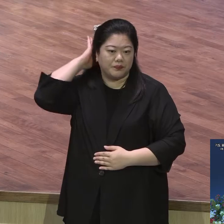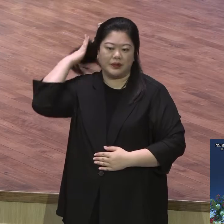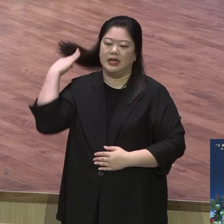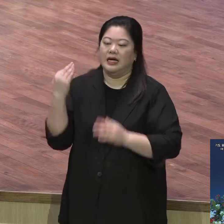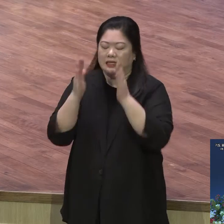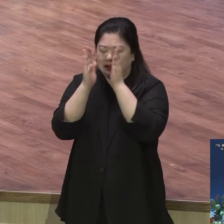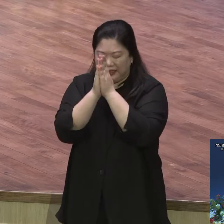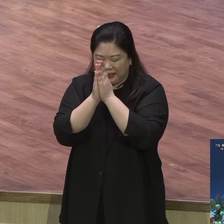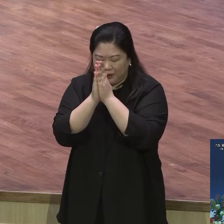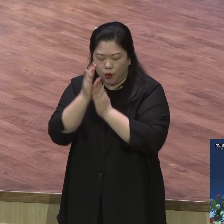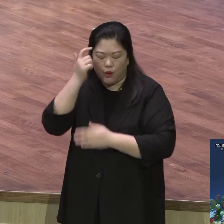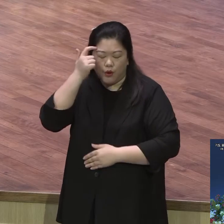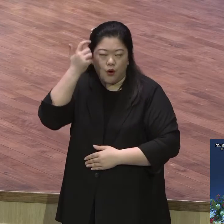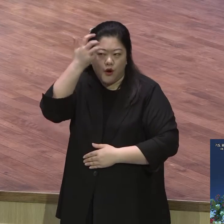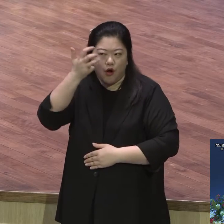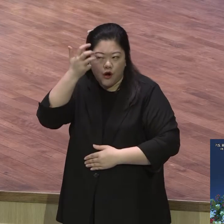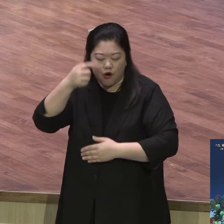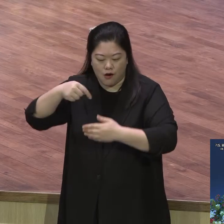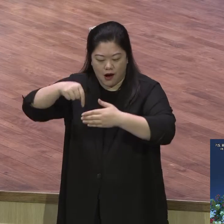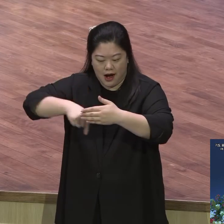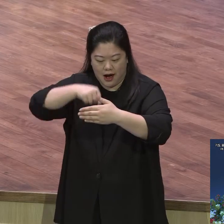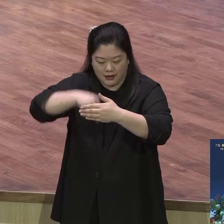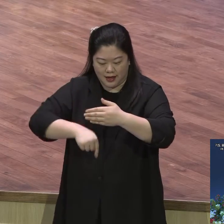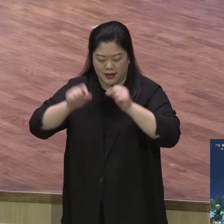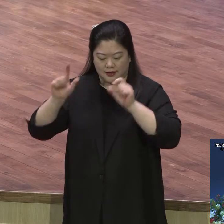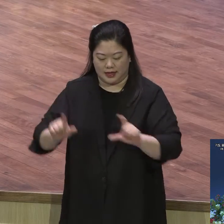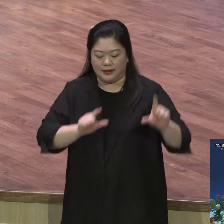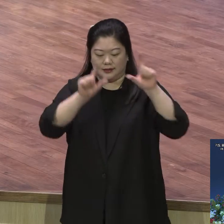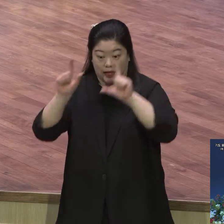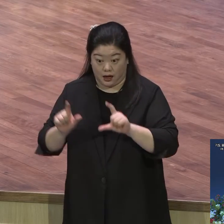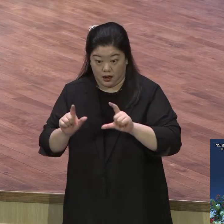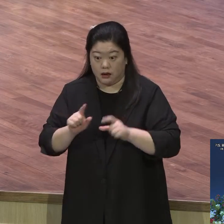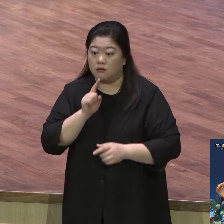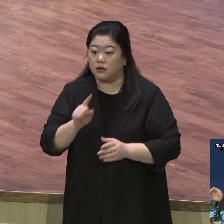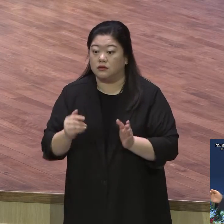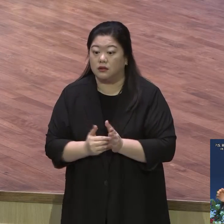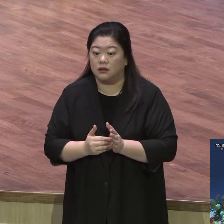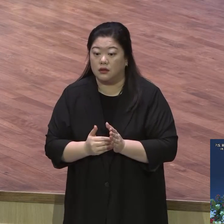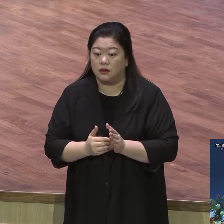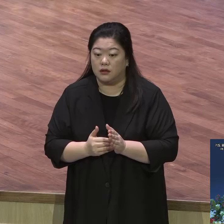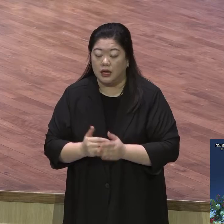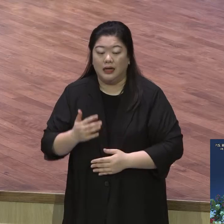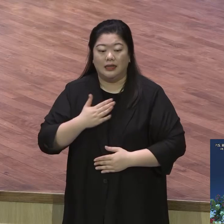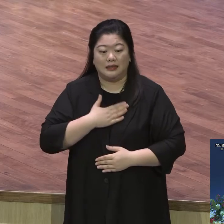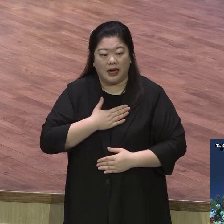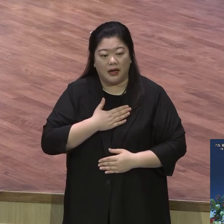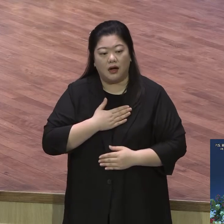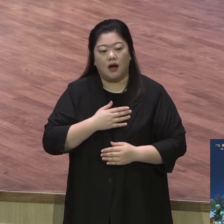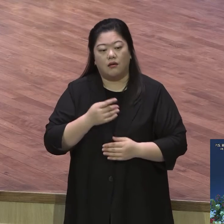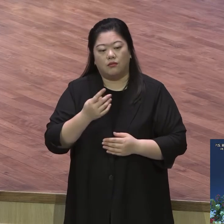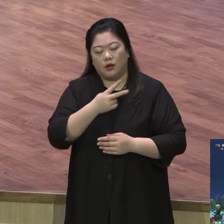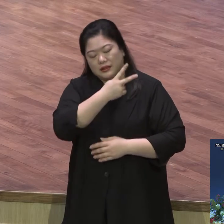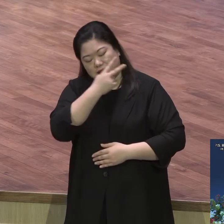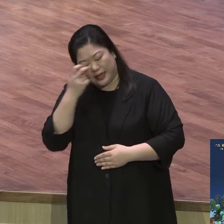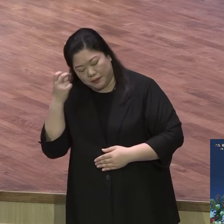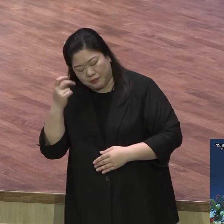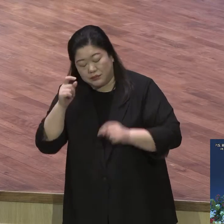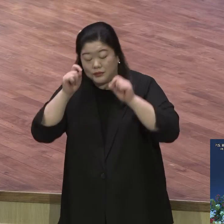산다 그랬어요. 나는 기도의 영안에 산다. 나는 길을 걸어갈 때나 나는 잠을 잘 때나 일어날 때 그렇게